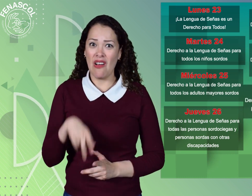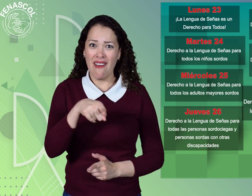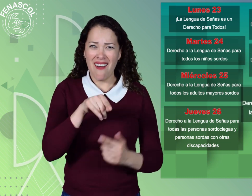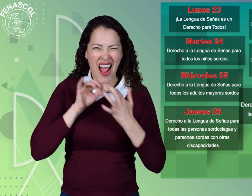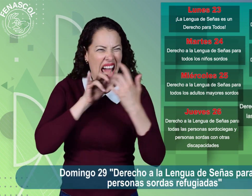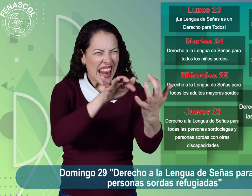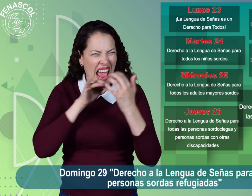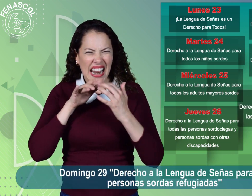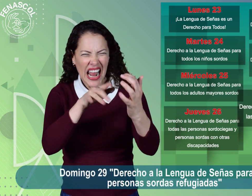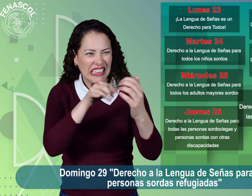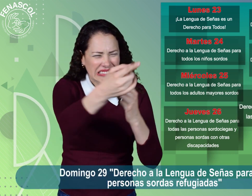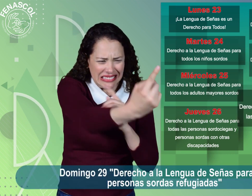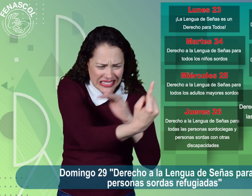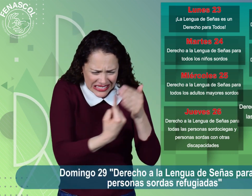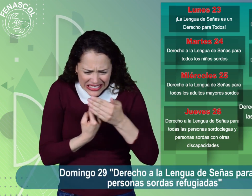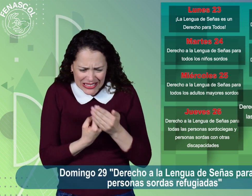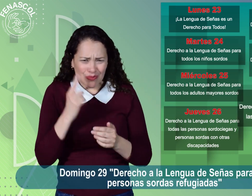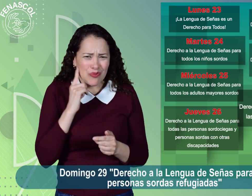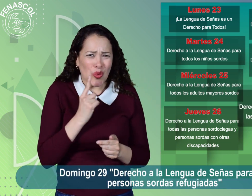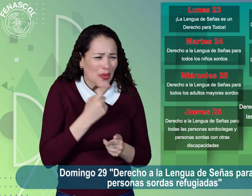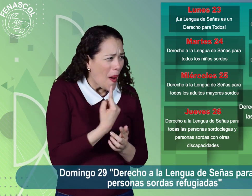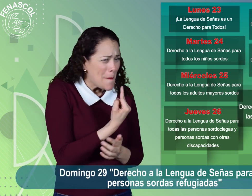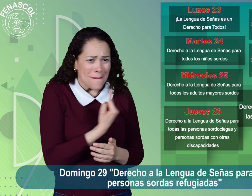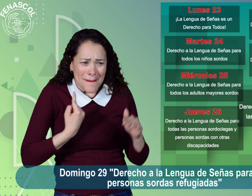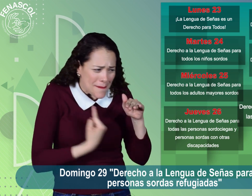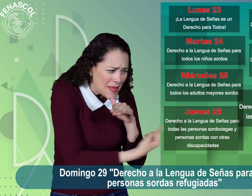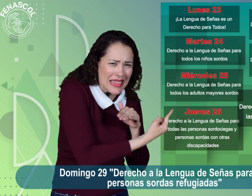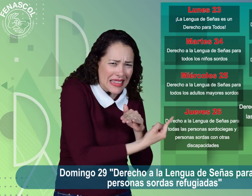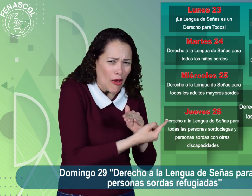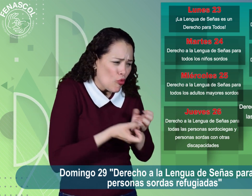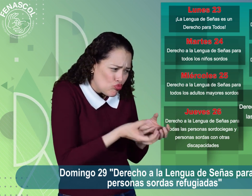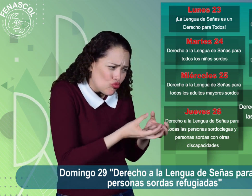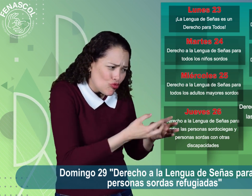Domingo 29, Derecho a la lengua de señas para las personas sordas refugiadas.